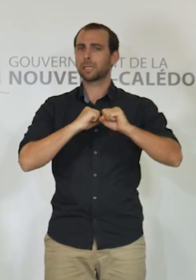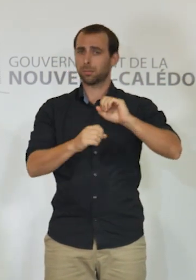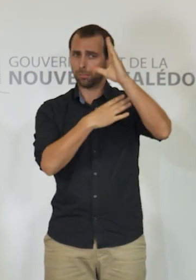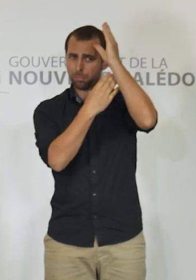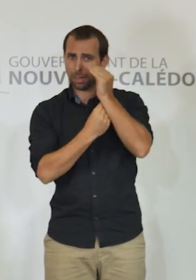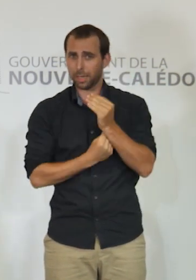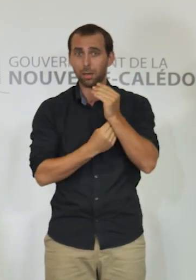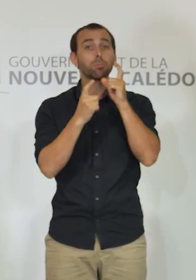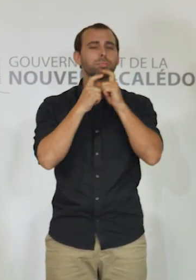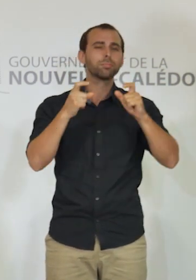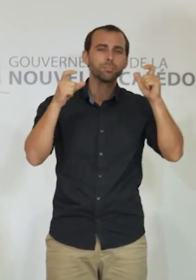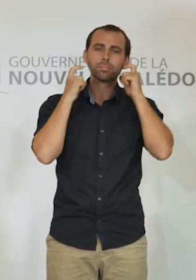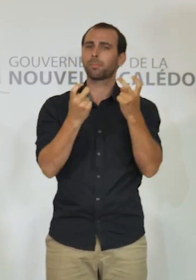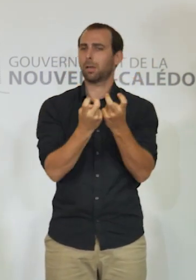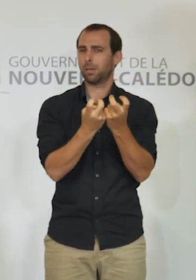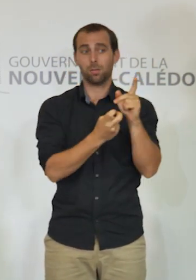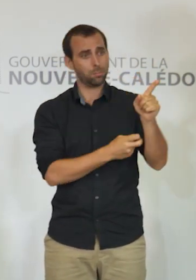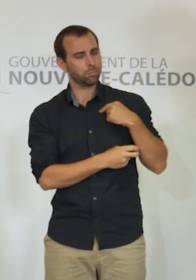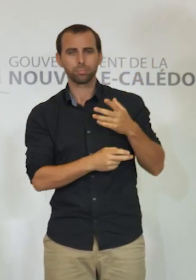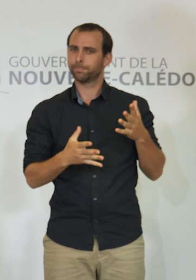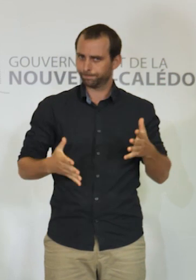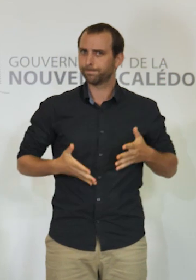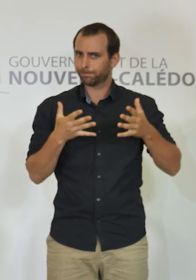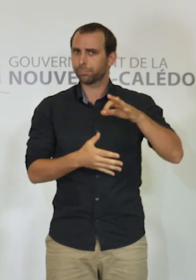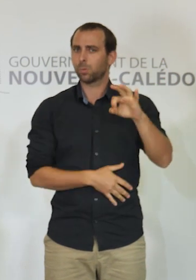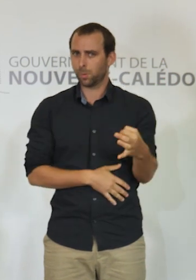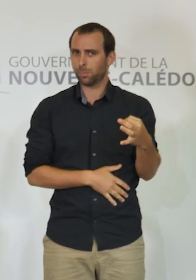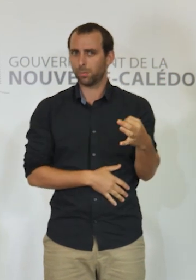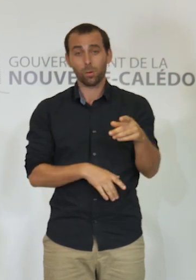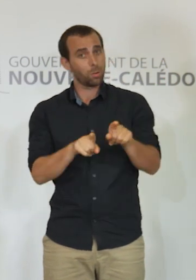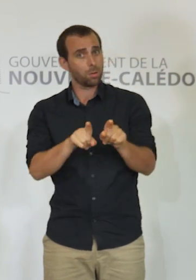masque, et à appliquer les règles d'hygiène très strictes.